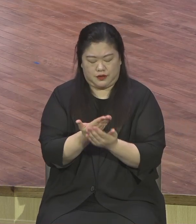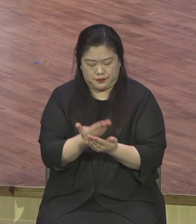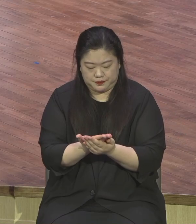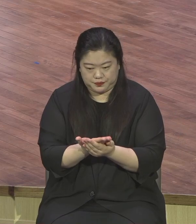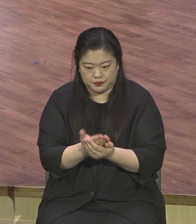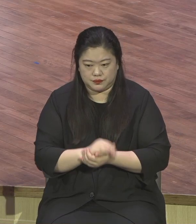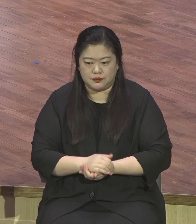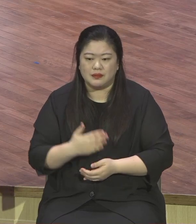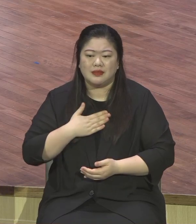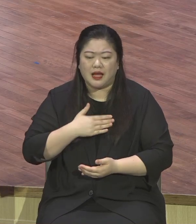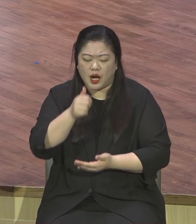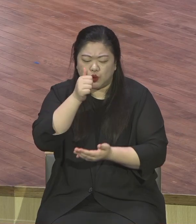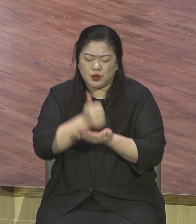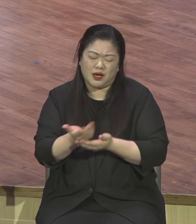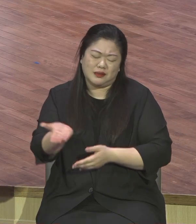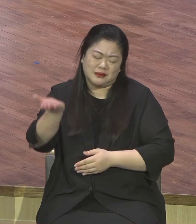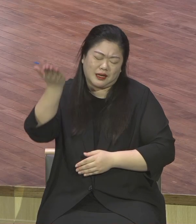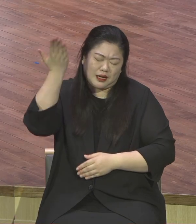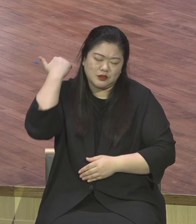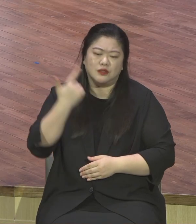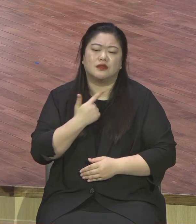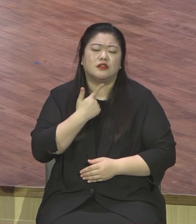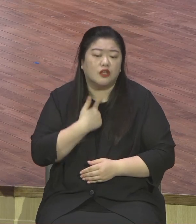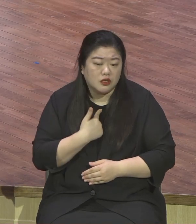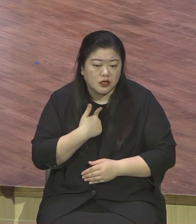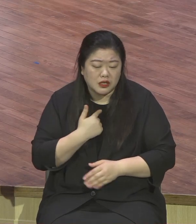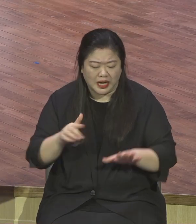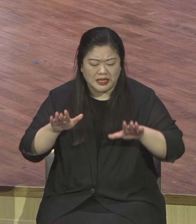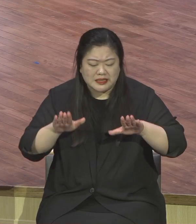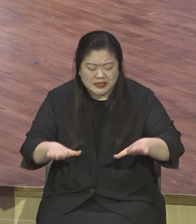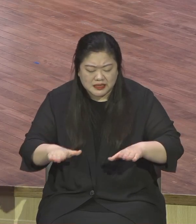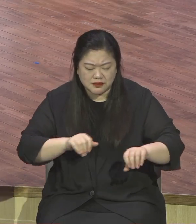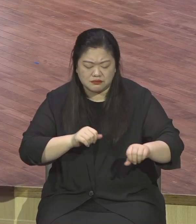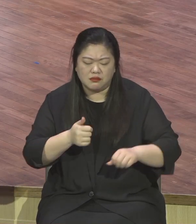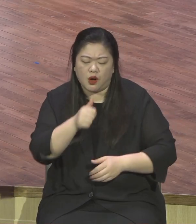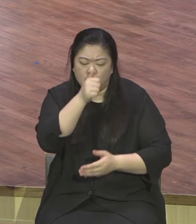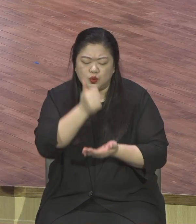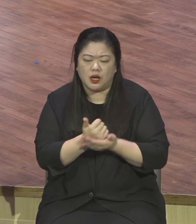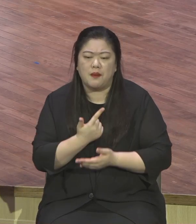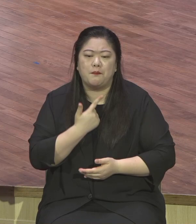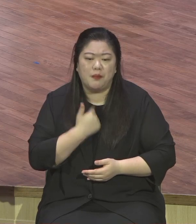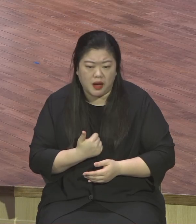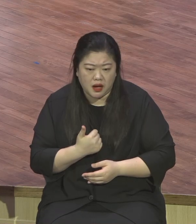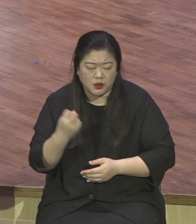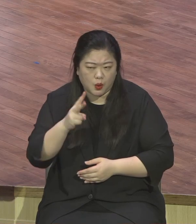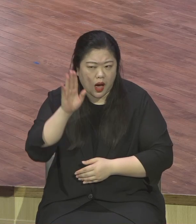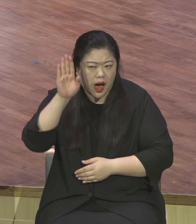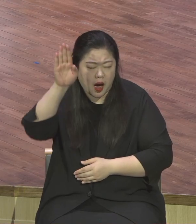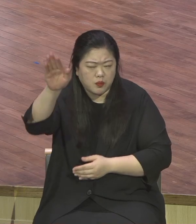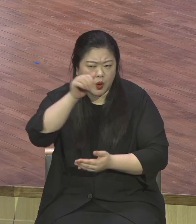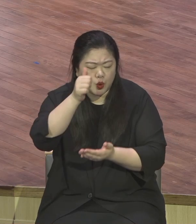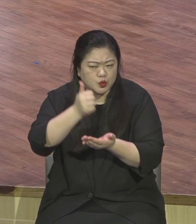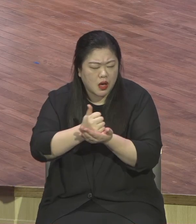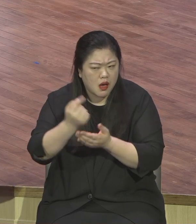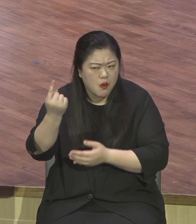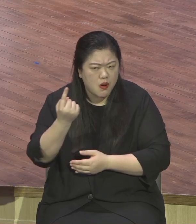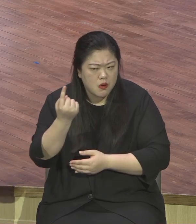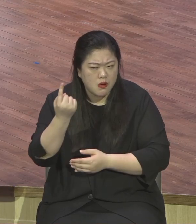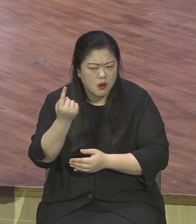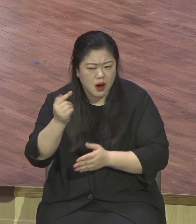과거에 지은 죄 현재 지키는 죄 미래의 미래의 질주의까지 예수님께서